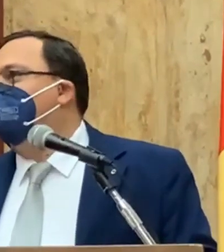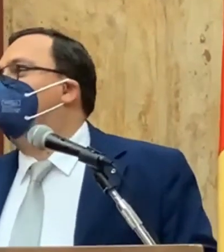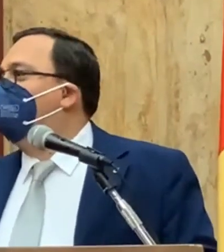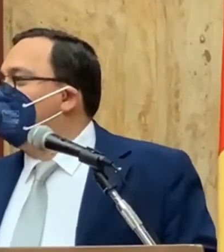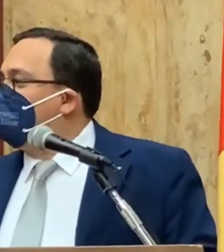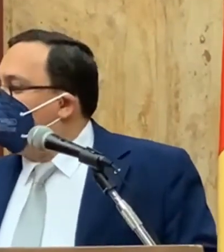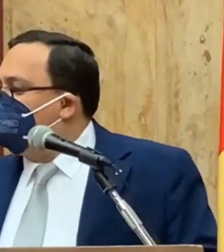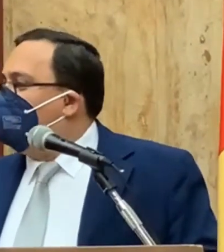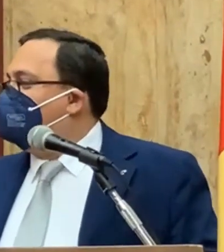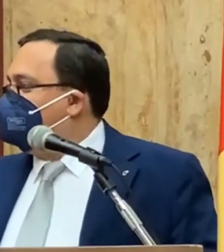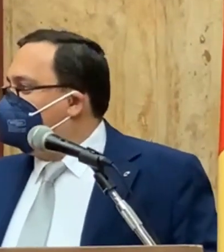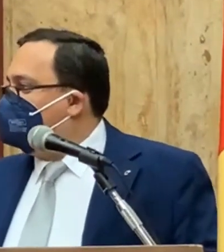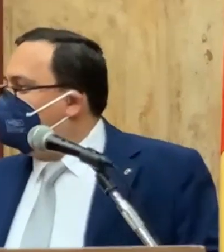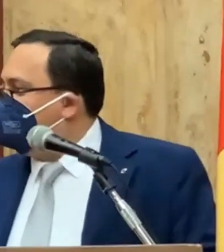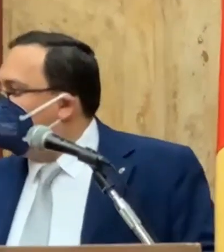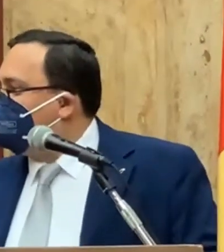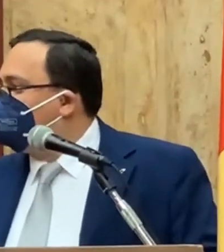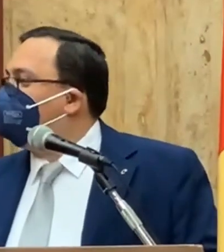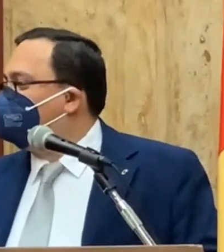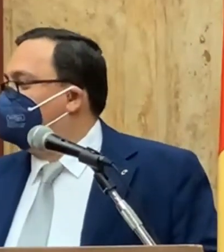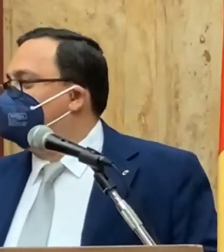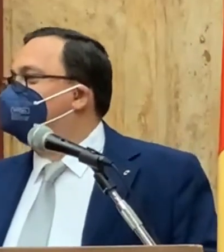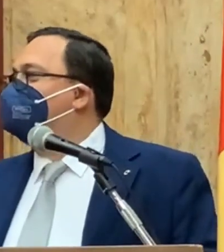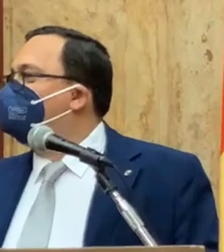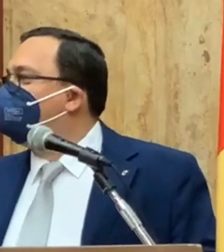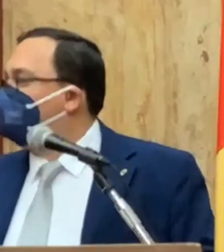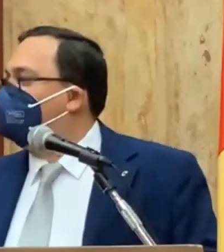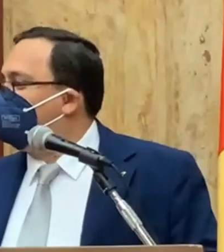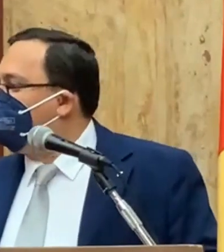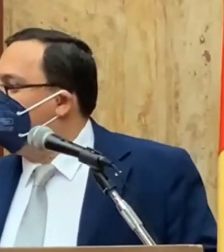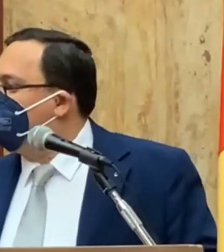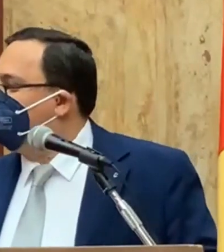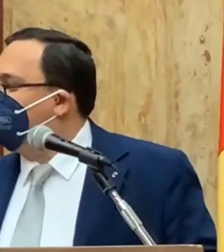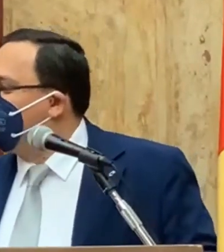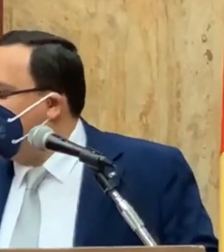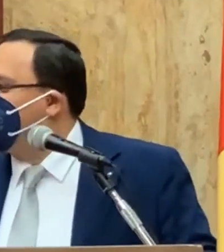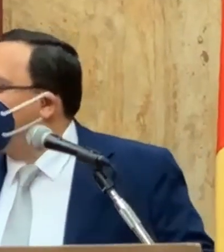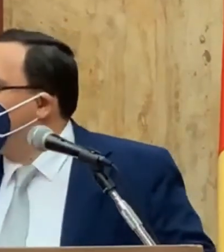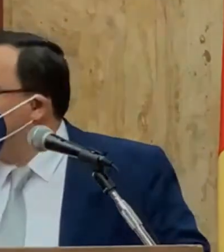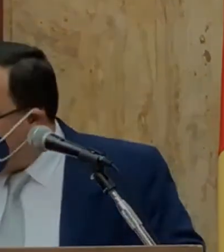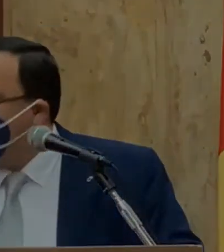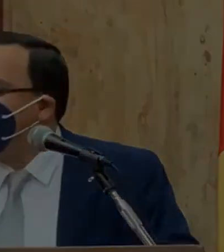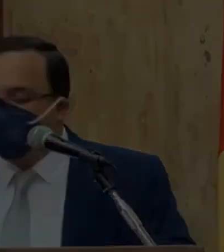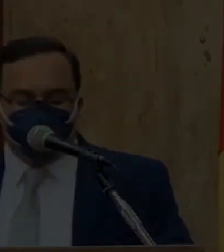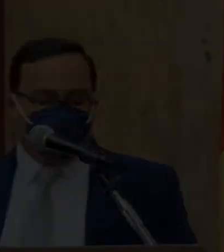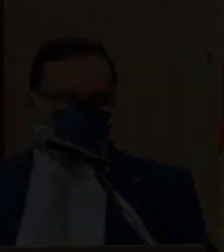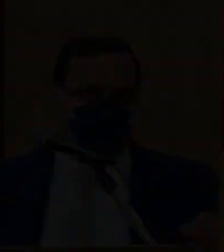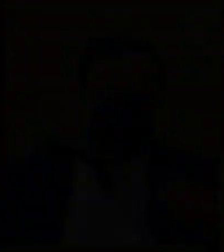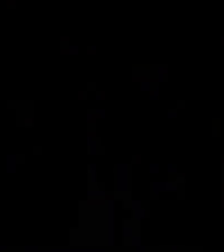vogliamo continuare ad avere questo rapporto di amministrazione con il Ministro e di averla qua a Messina spesso. Grazie.